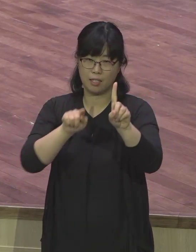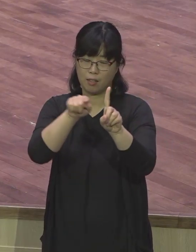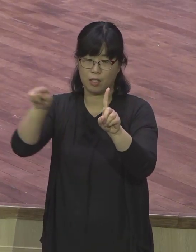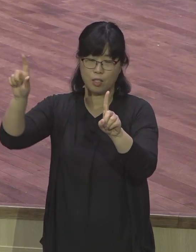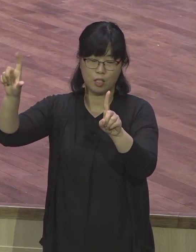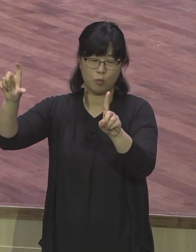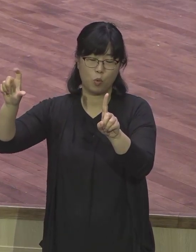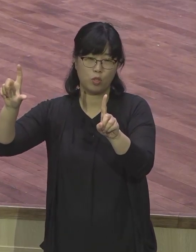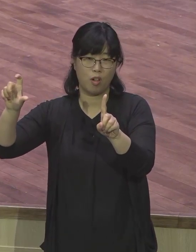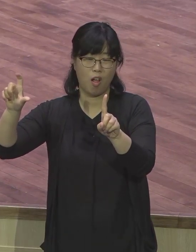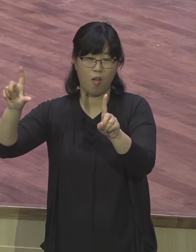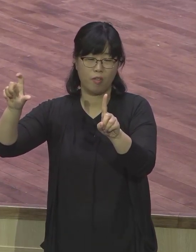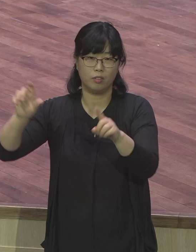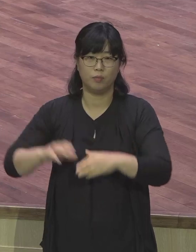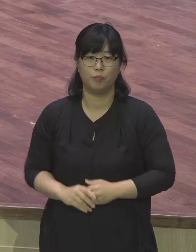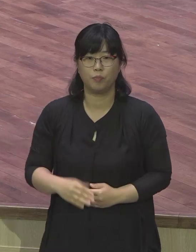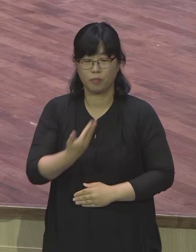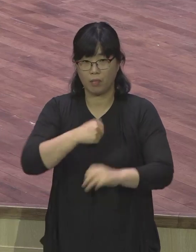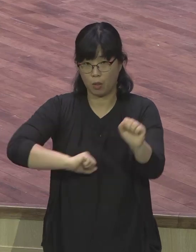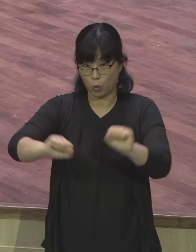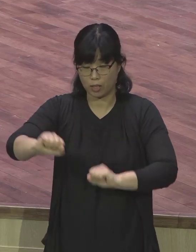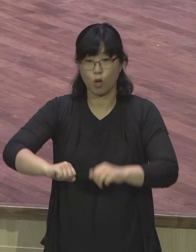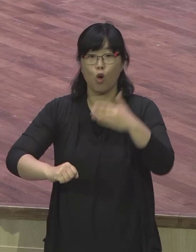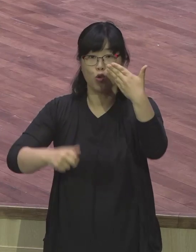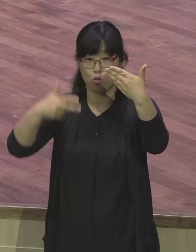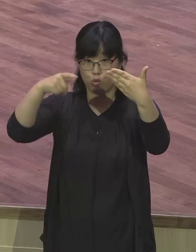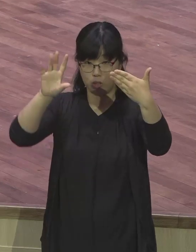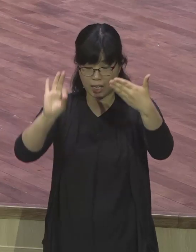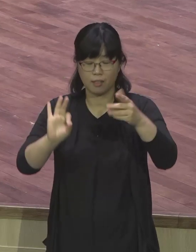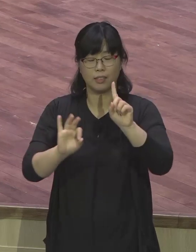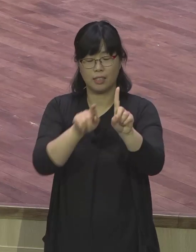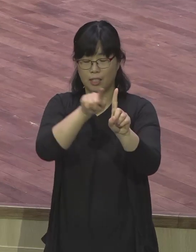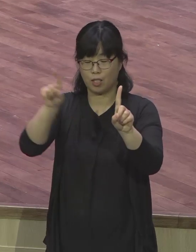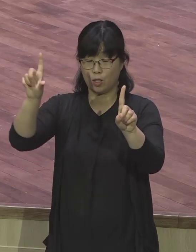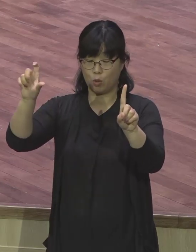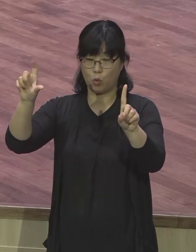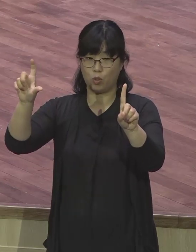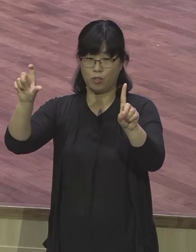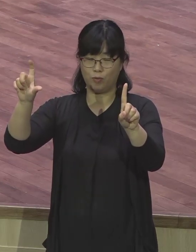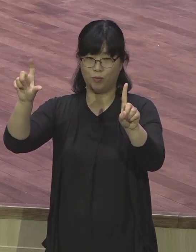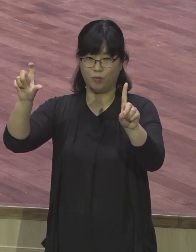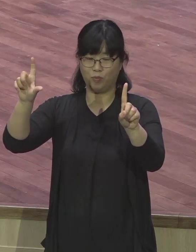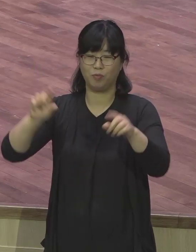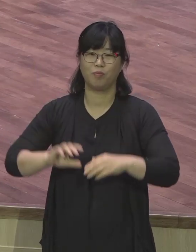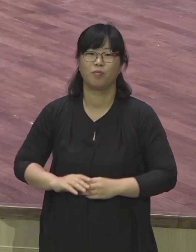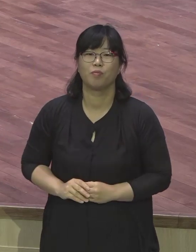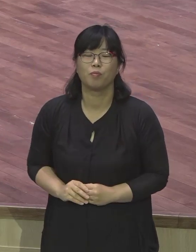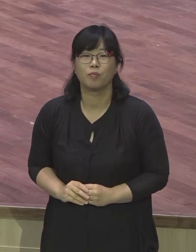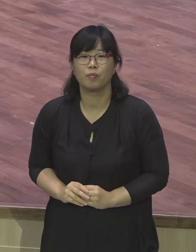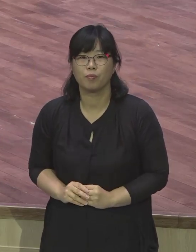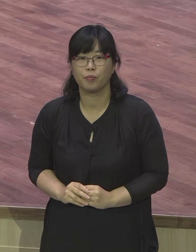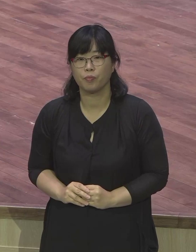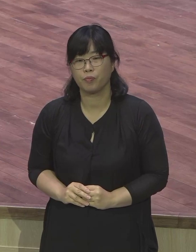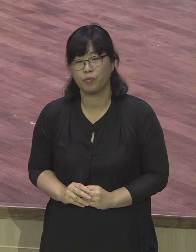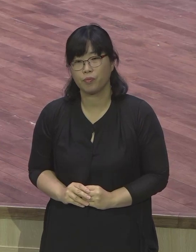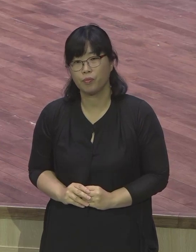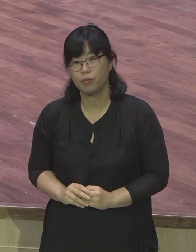사도행전 9장 1절에서 15절 말씀 제가 한 절, 우리 성도님들이 한 절, 한 절씩 교독하도록